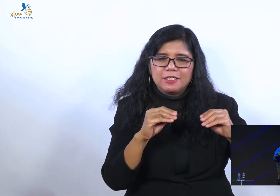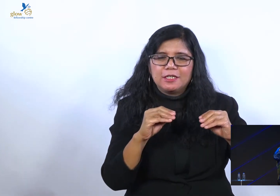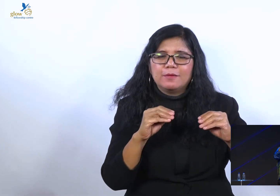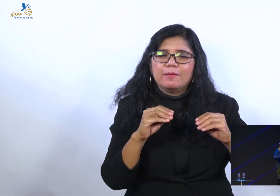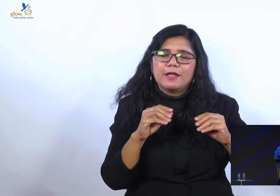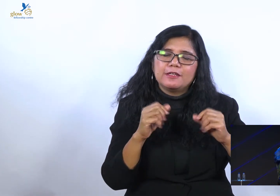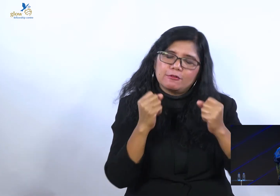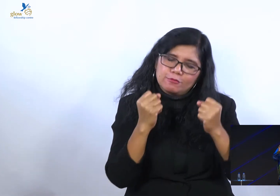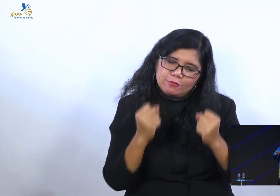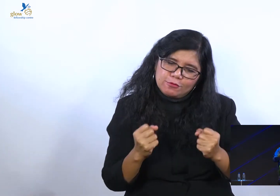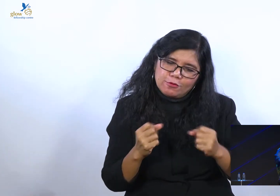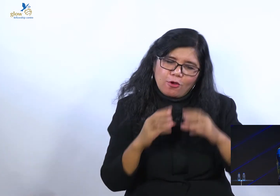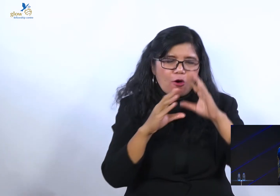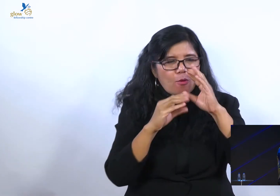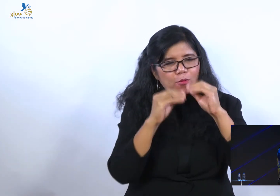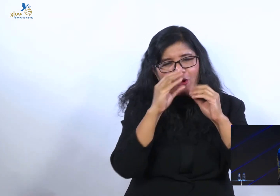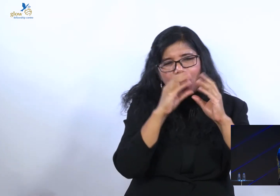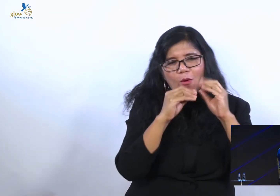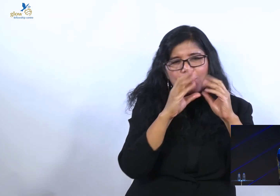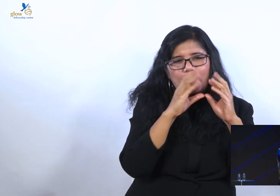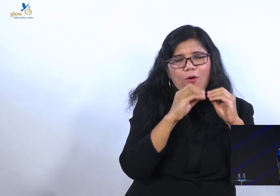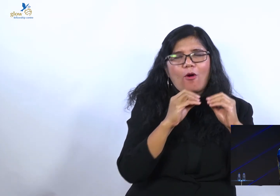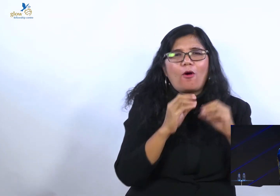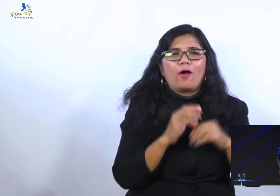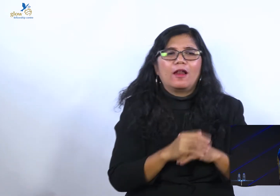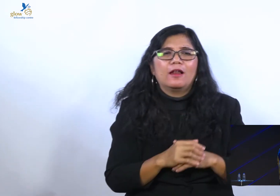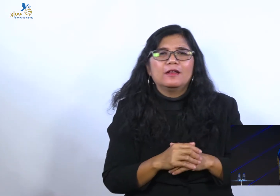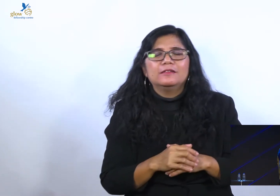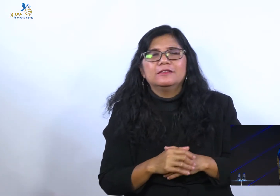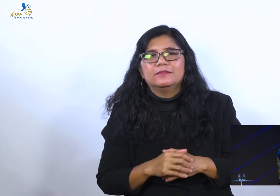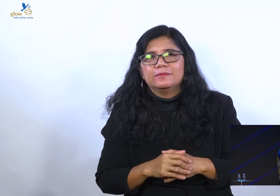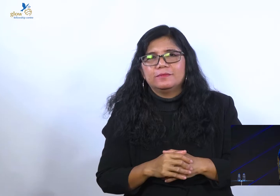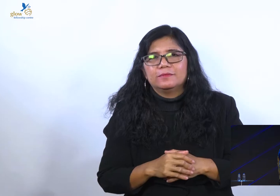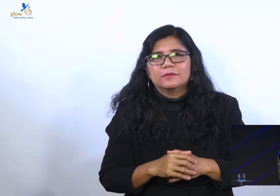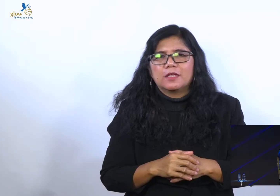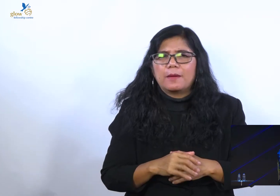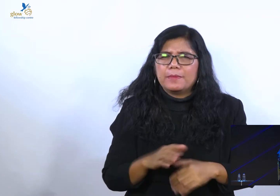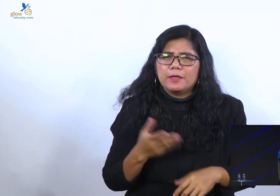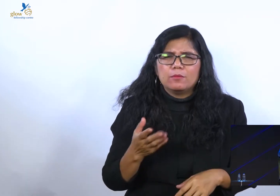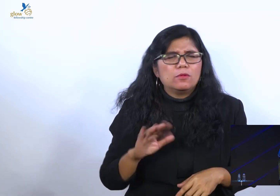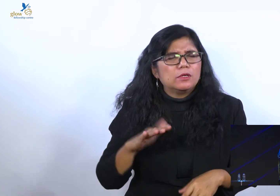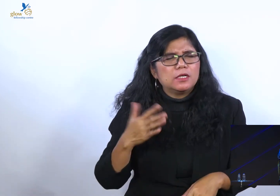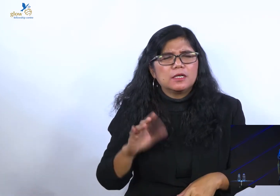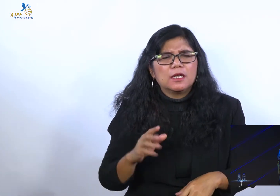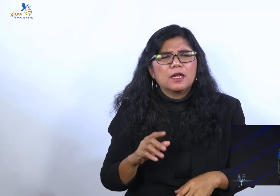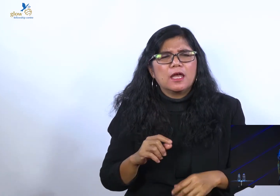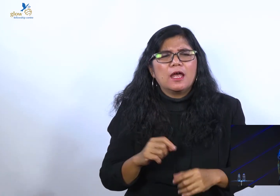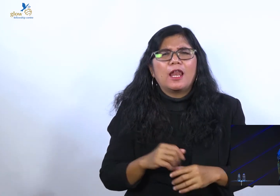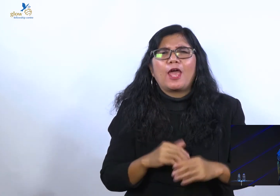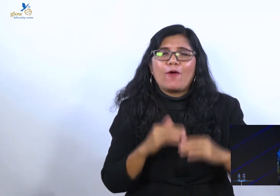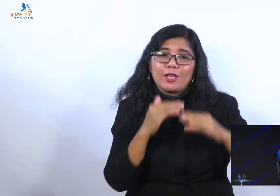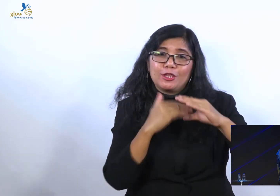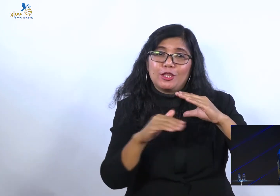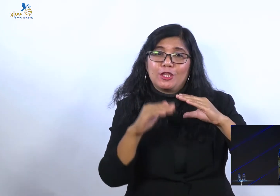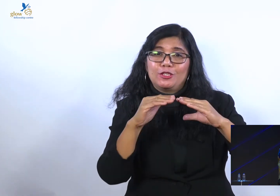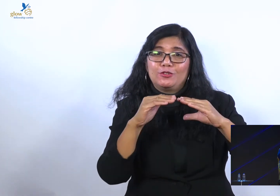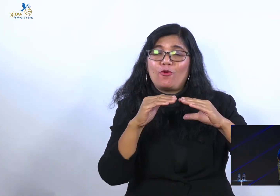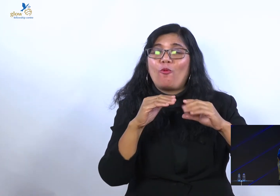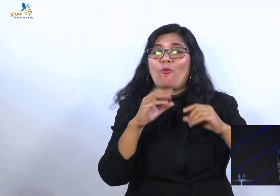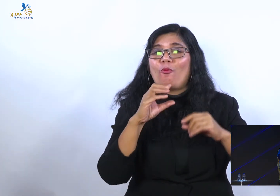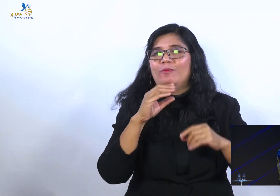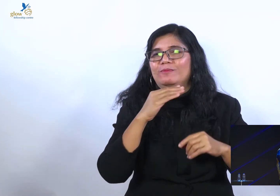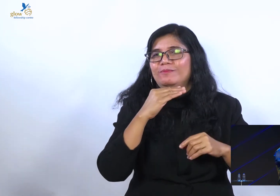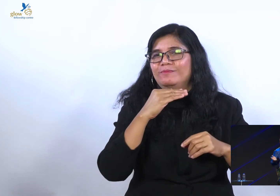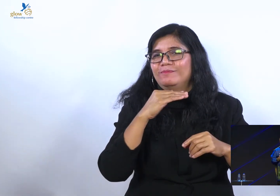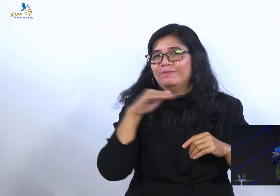ngobrol. Dan mungkin hari-hari ini tidak bisa duduk bersama ngopi-ngopi. Tetapi mungkin ngopi-ngopi lewat Zoom. Saling bertelepon